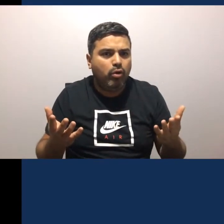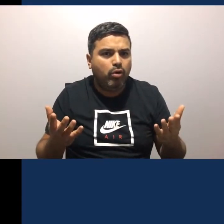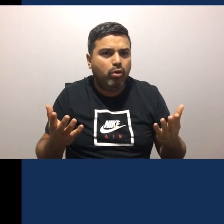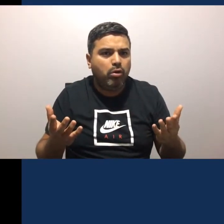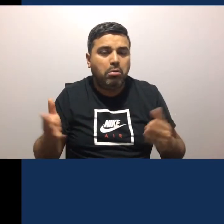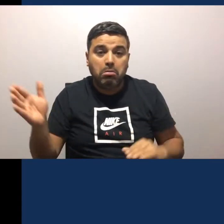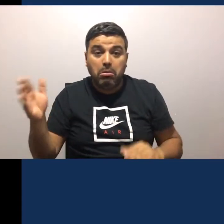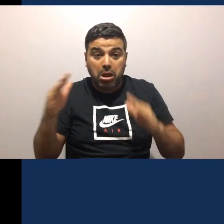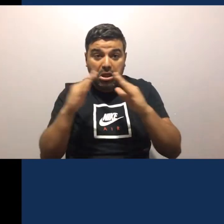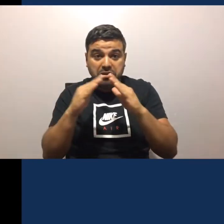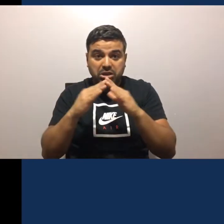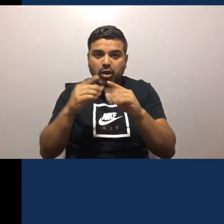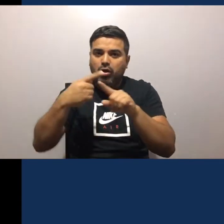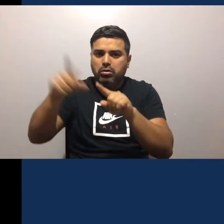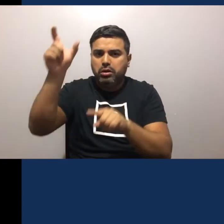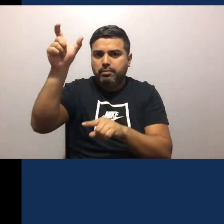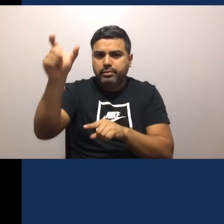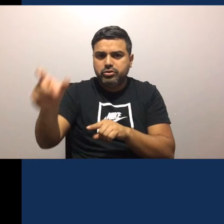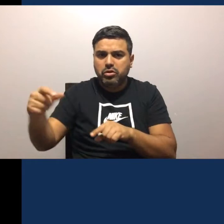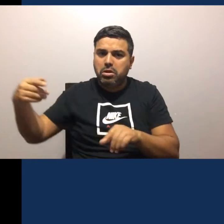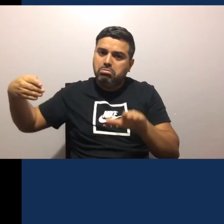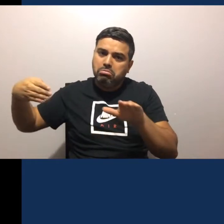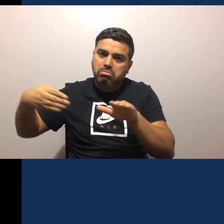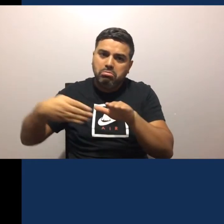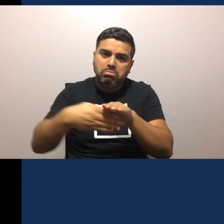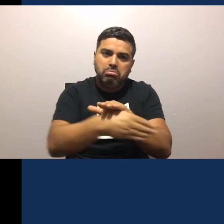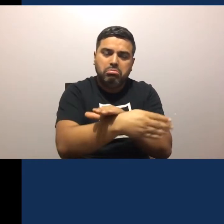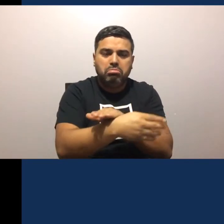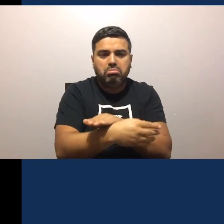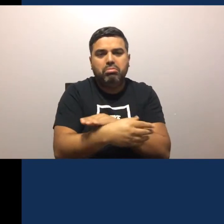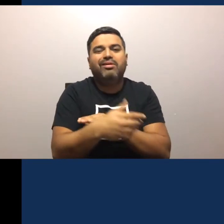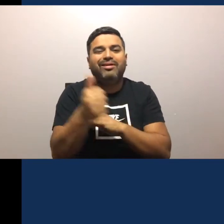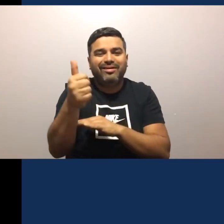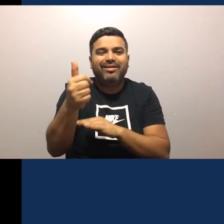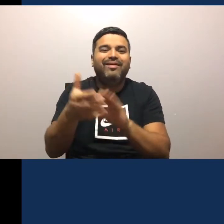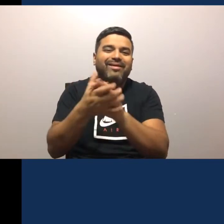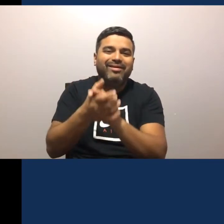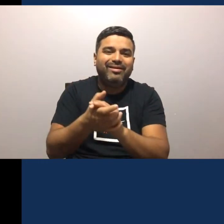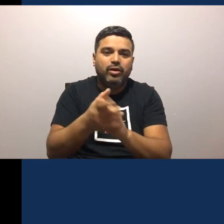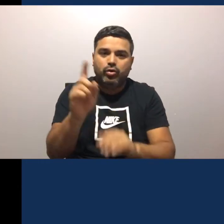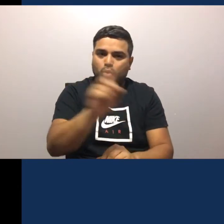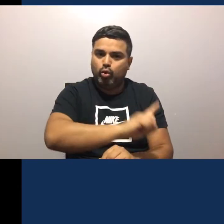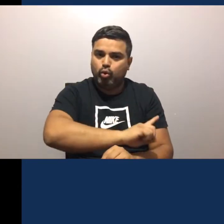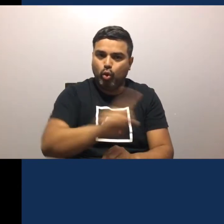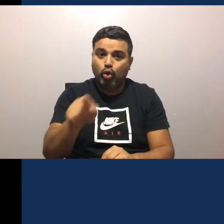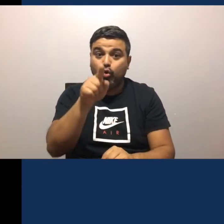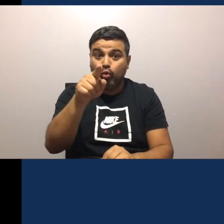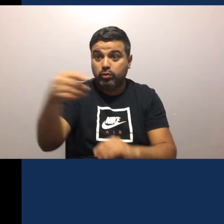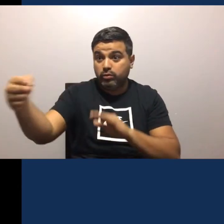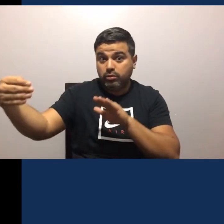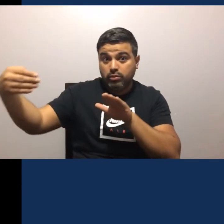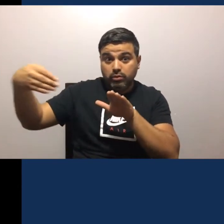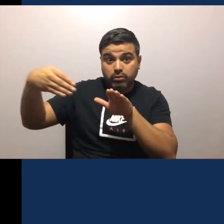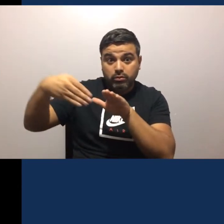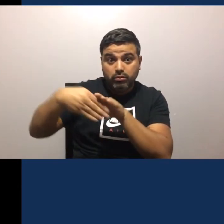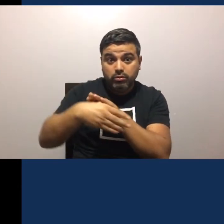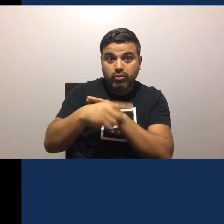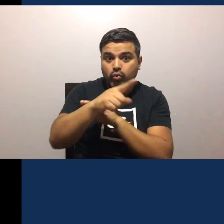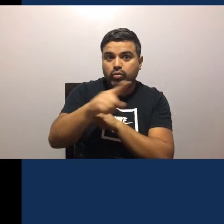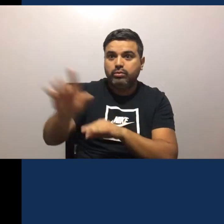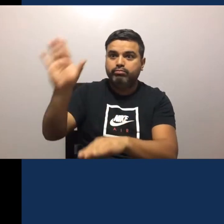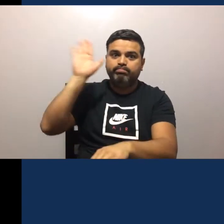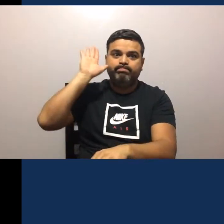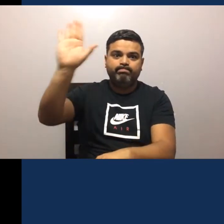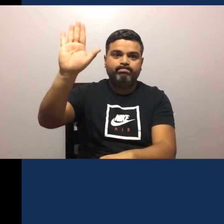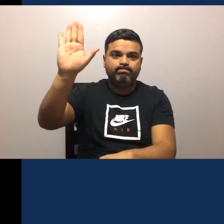¿Qué hacer? Si por ejemplo Una persona Llega a tu casa No la saludes Estrechando la mano Lo